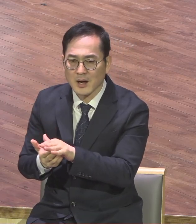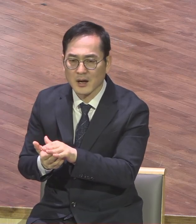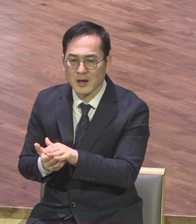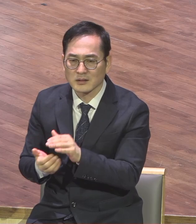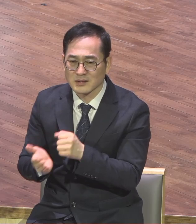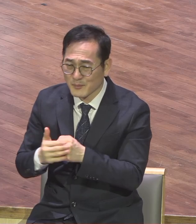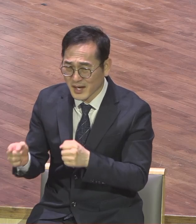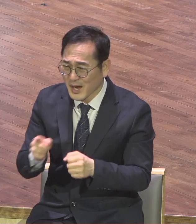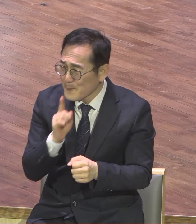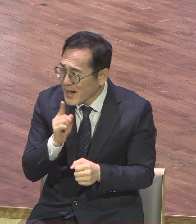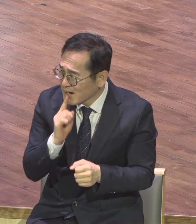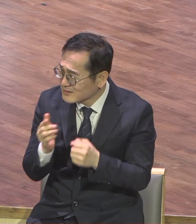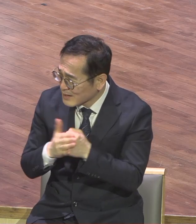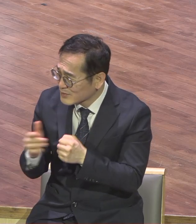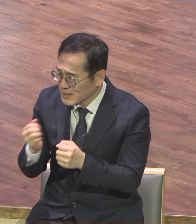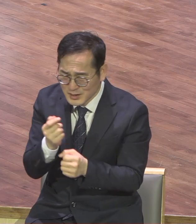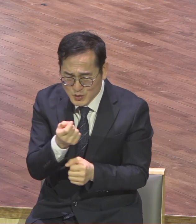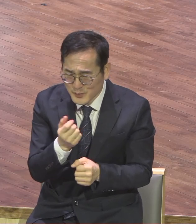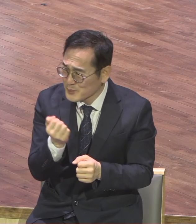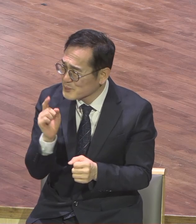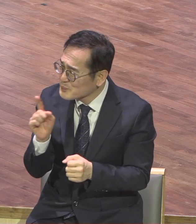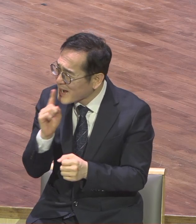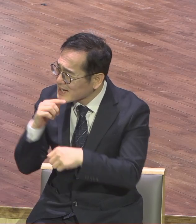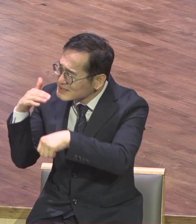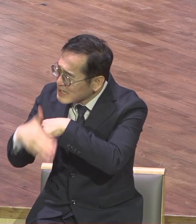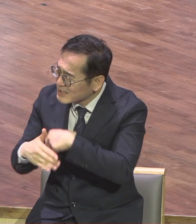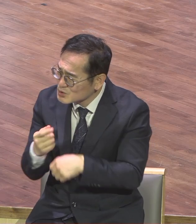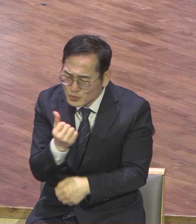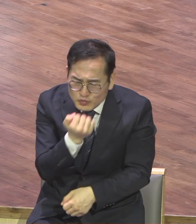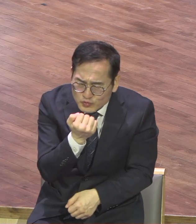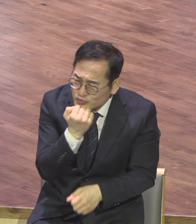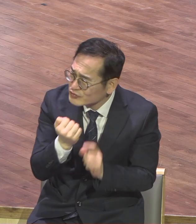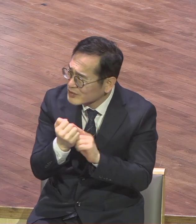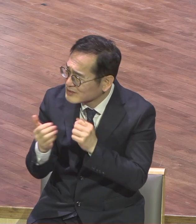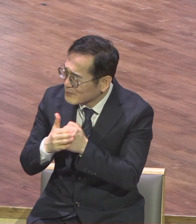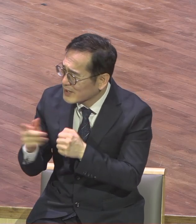이 위로의 카드를 본 이 폴틸리희가요